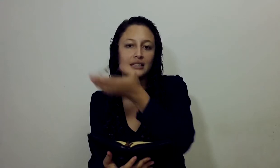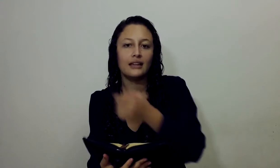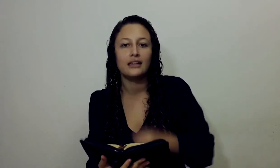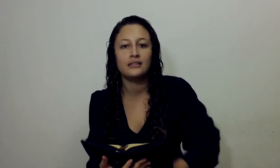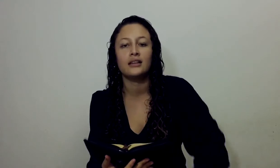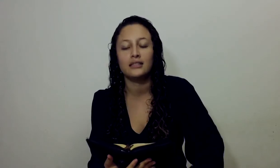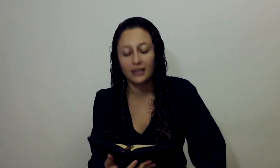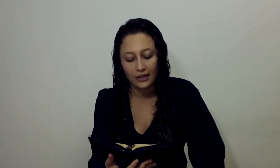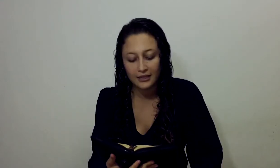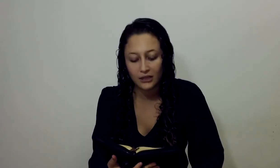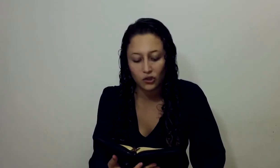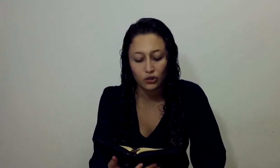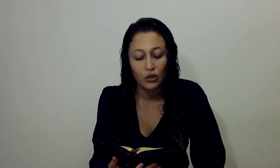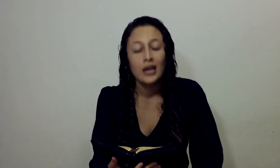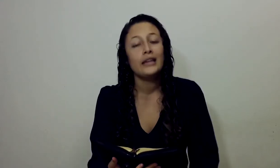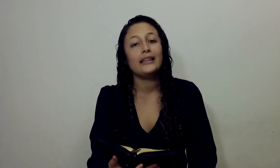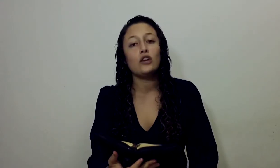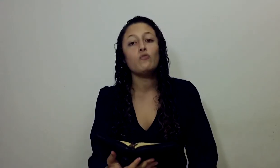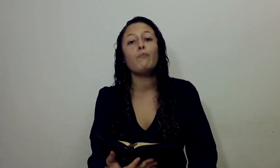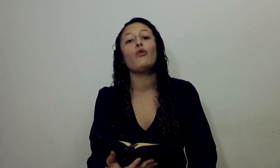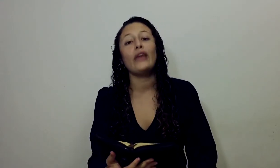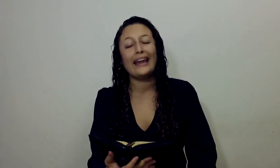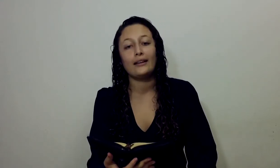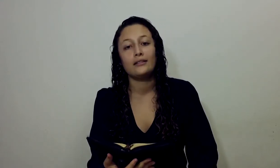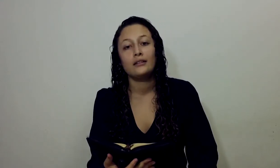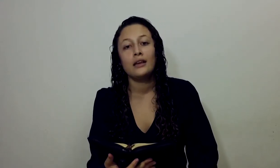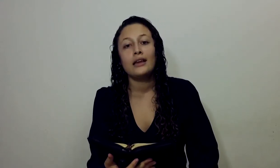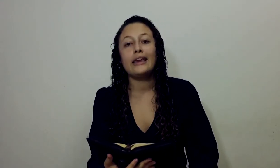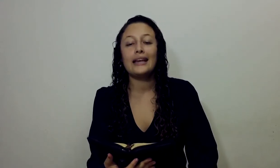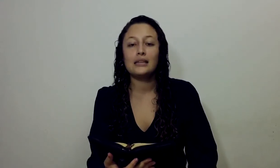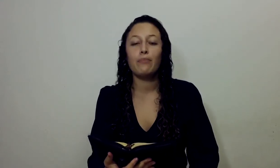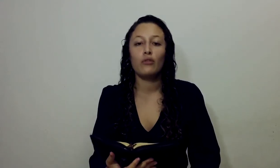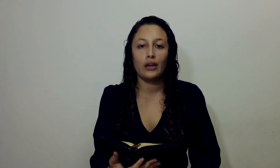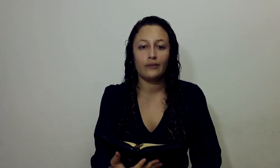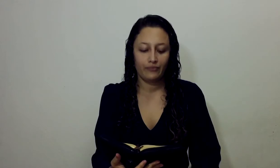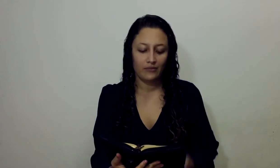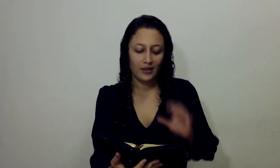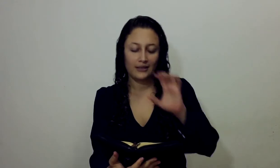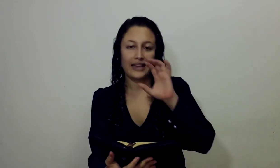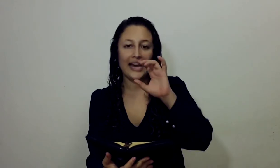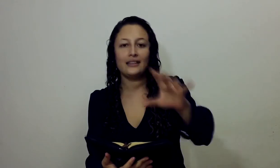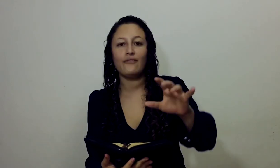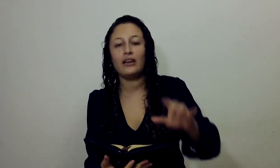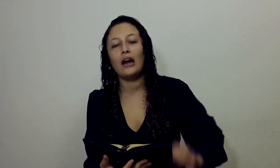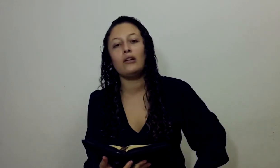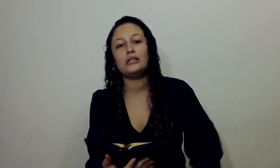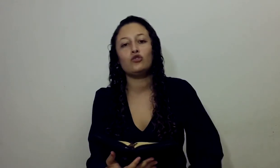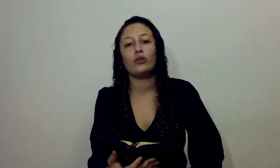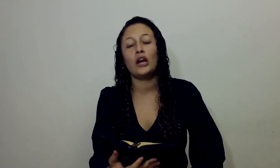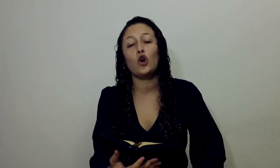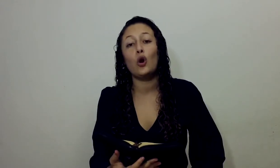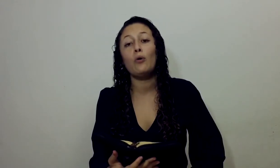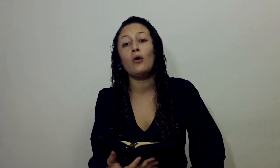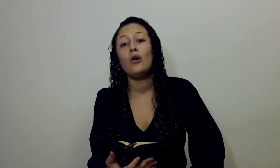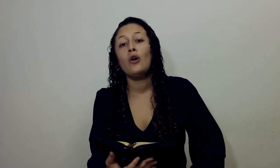vimos las características En Daniel siete y ocho Tiene un poder Y ese poder Se ha identificado En la